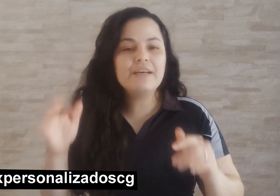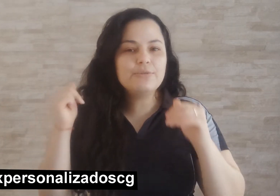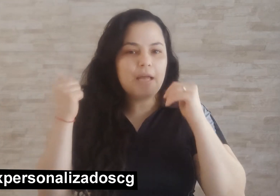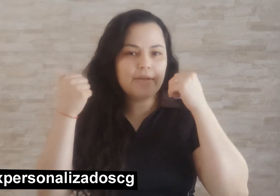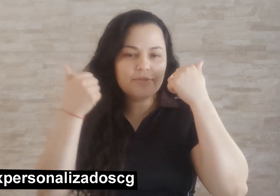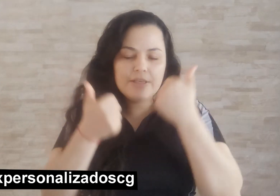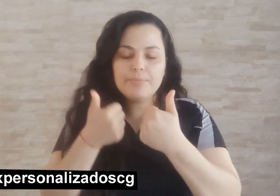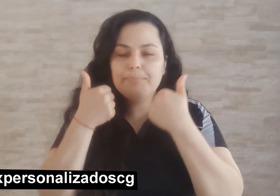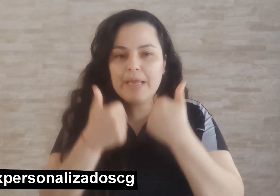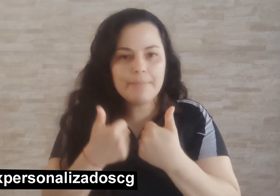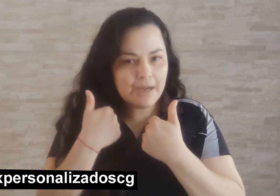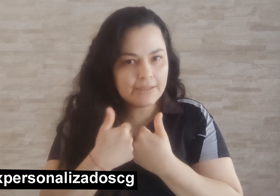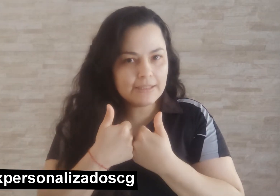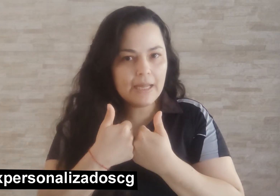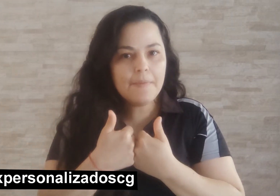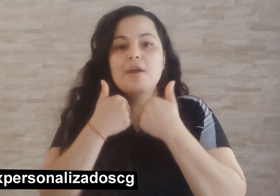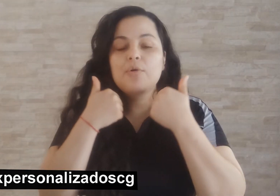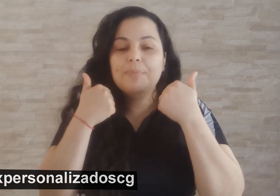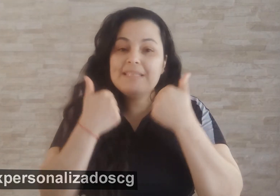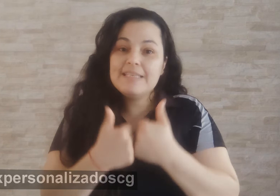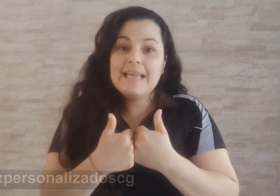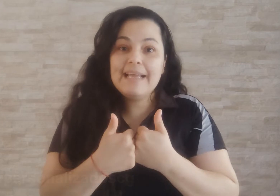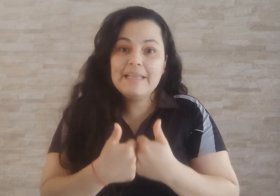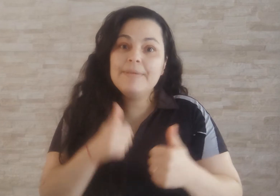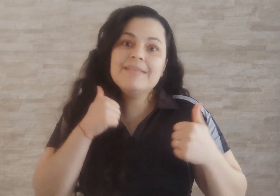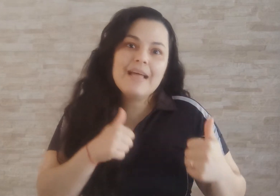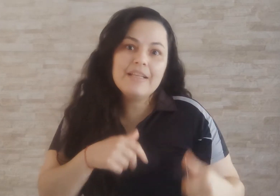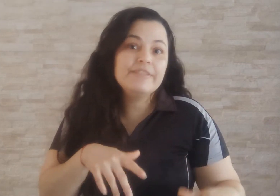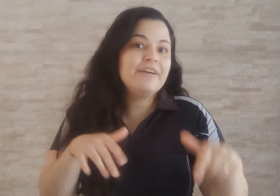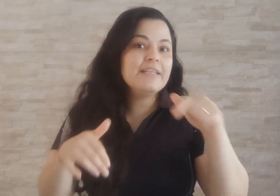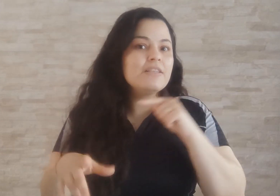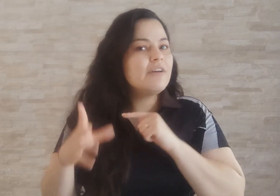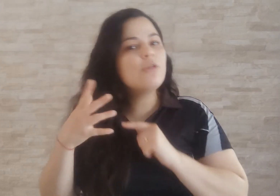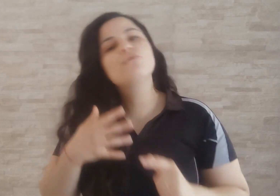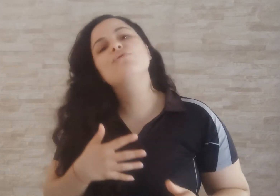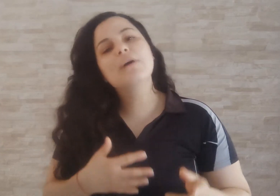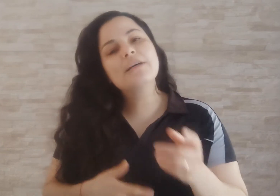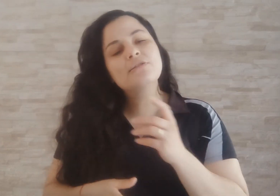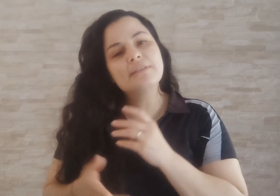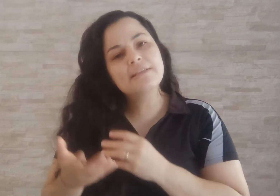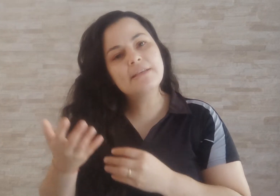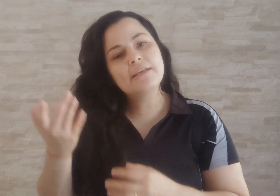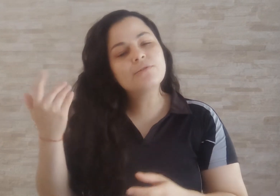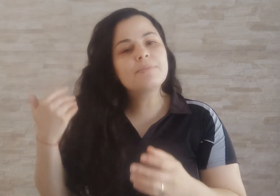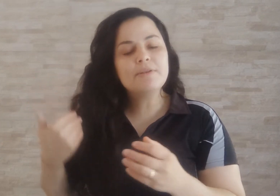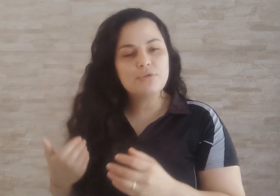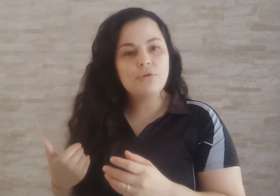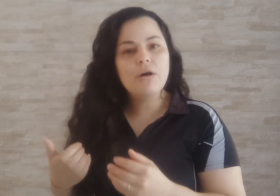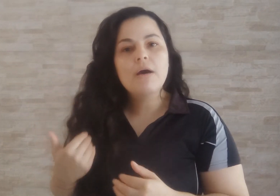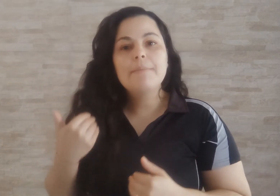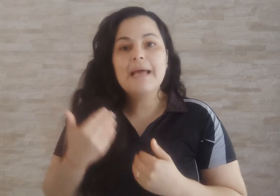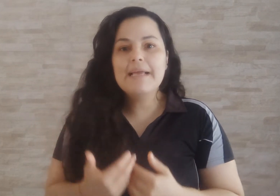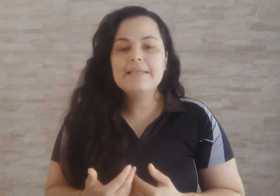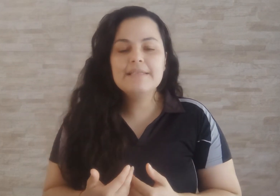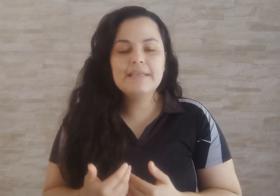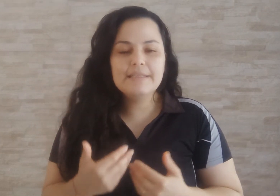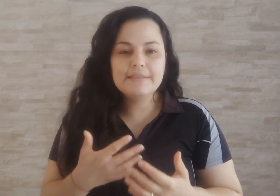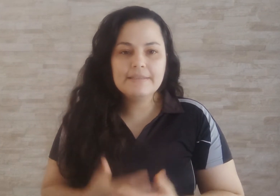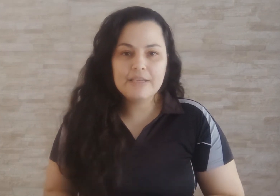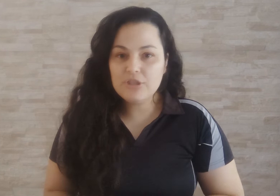faturar em um dinheiro bem bacana, tá? Eu pesquisei aqui na minha cidade a diferença de valor do ano, desse ano que passou pra esse que a